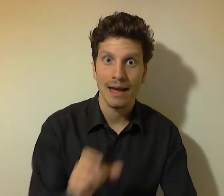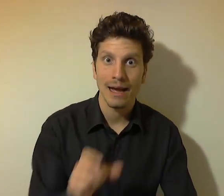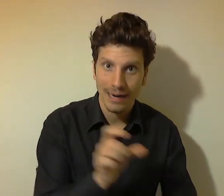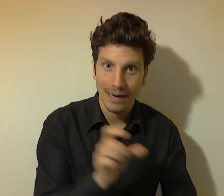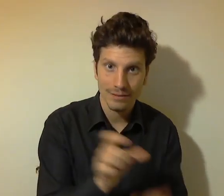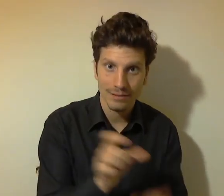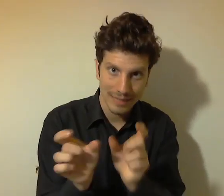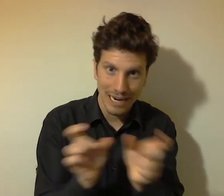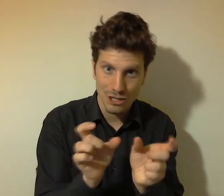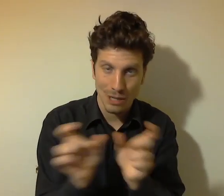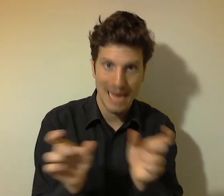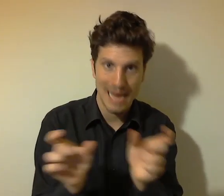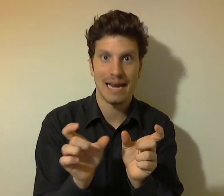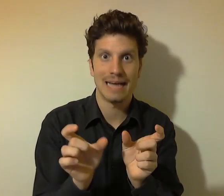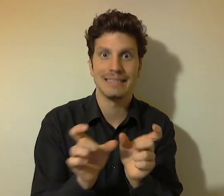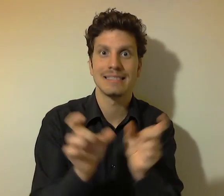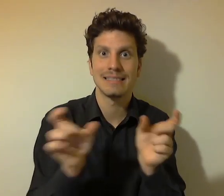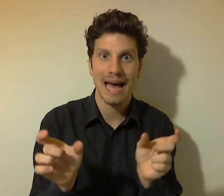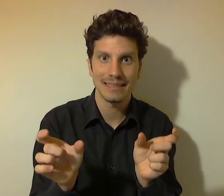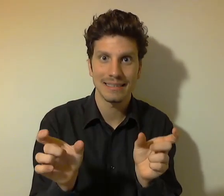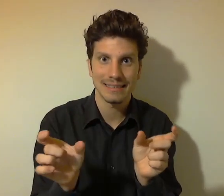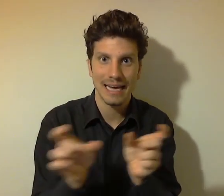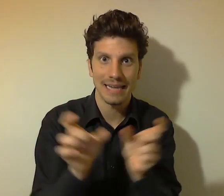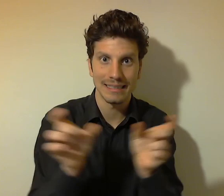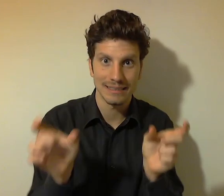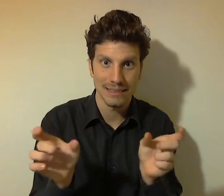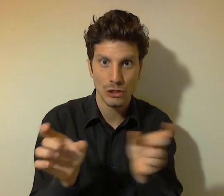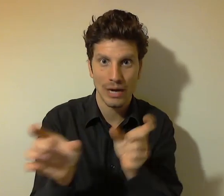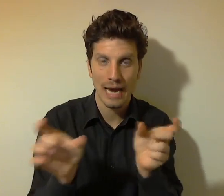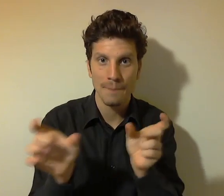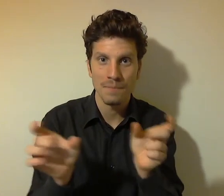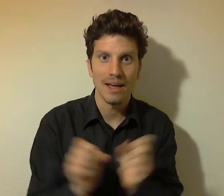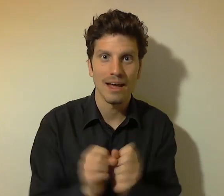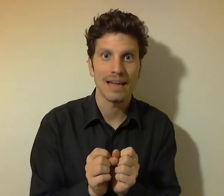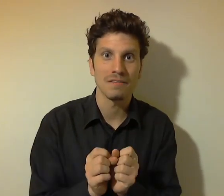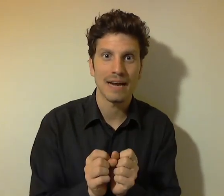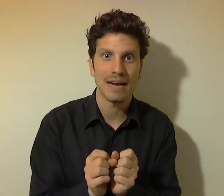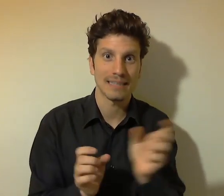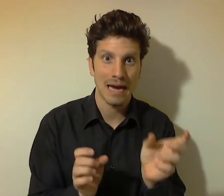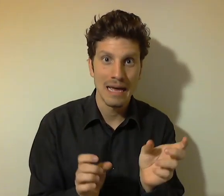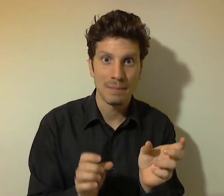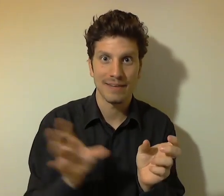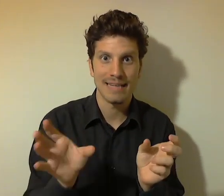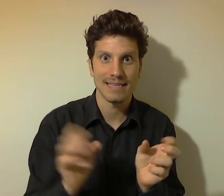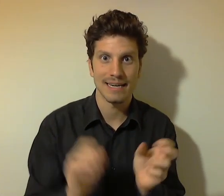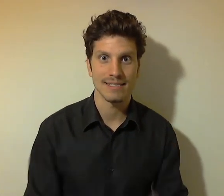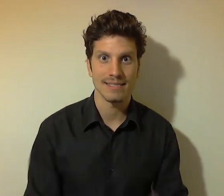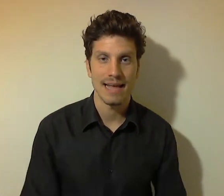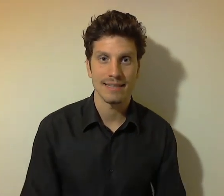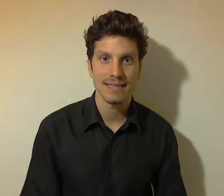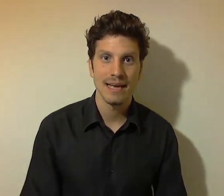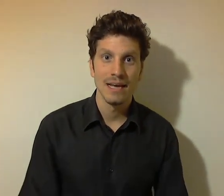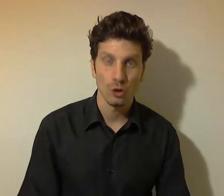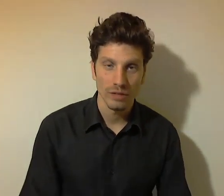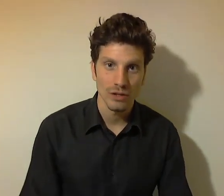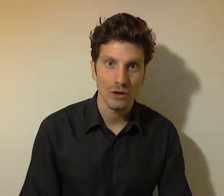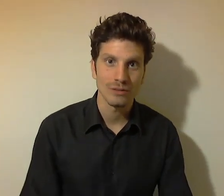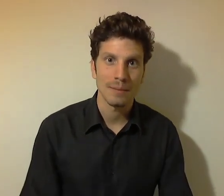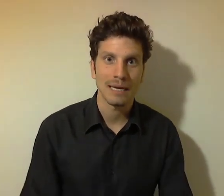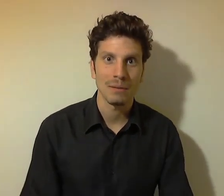traccia bene la distanza e la distinzione, la differenza tra preferenze e resistenze, lo condividerò con te perché